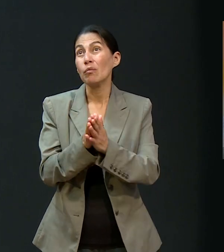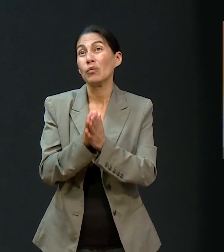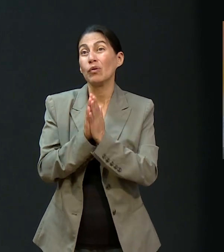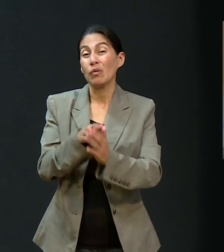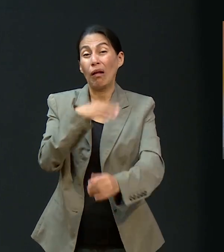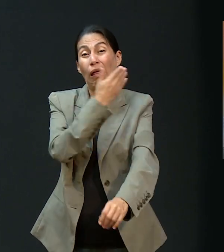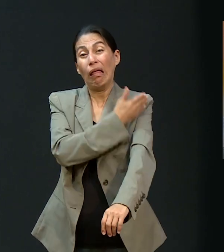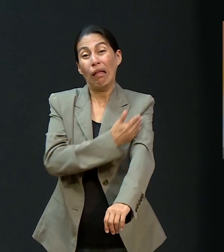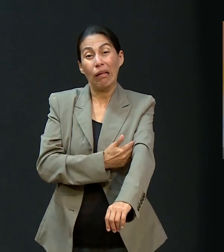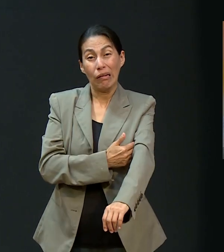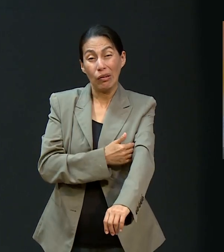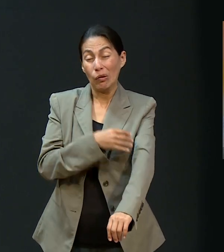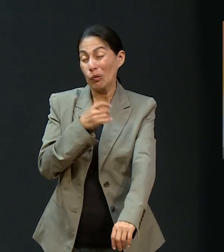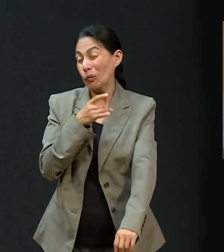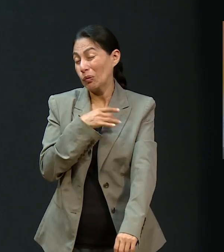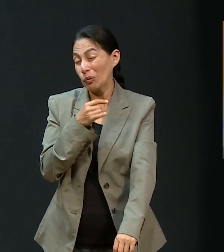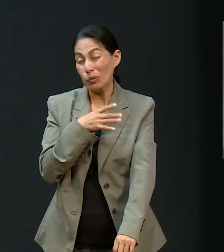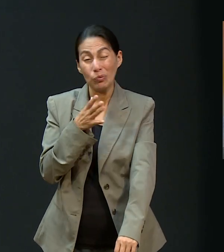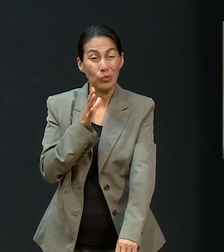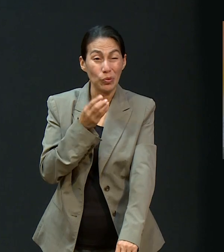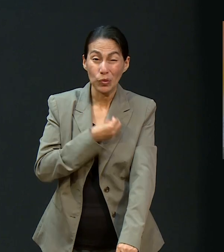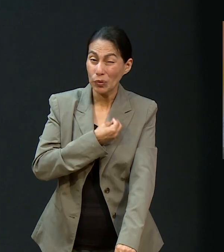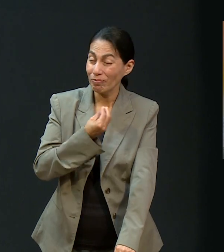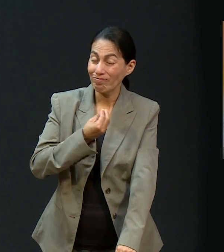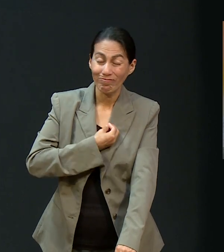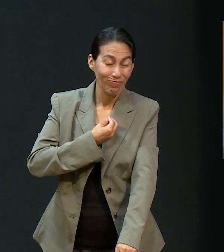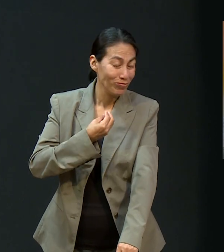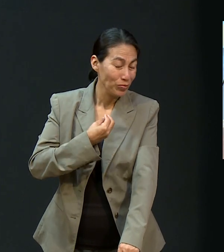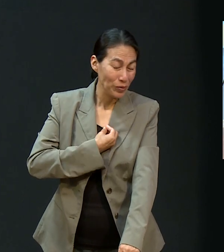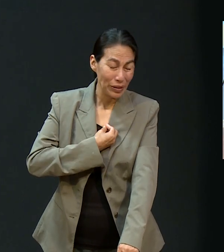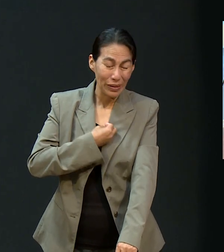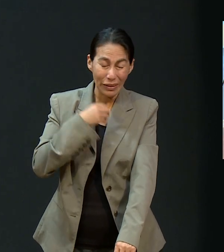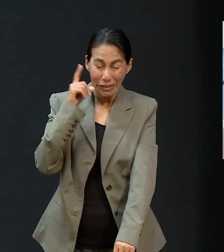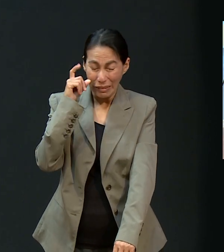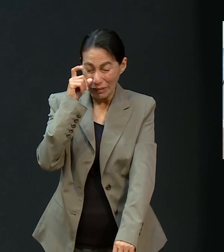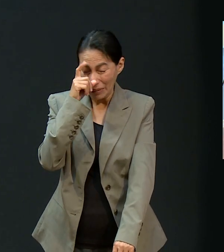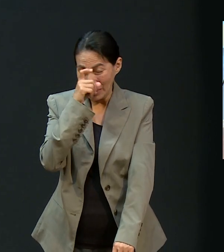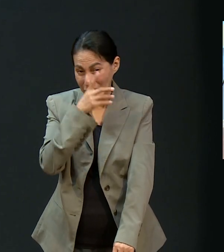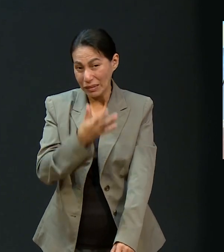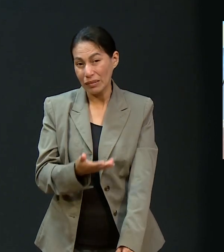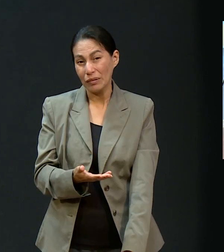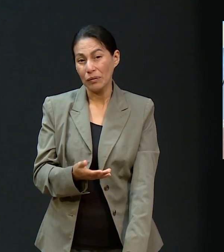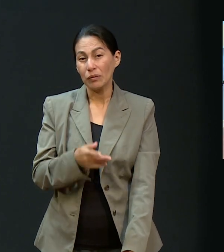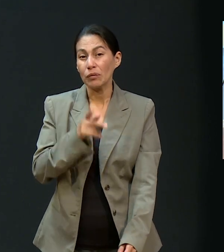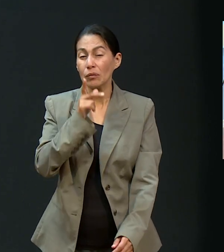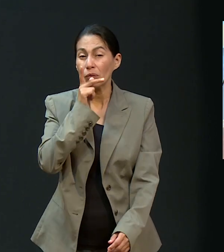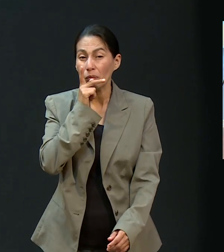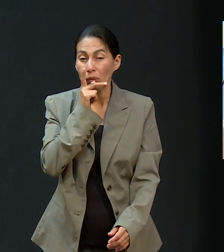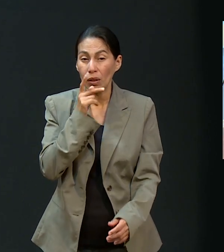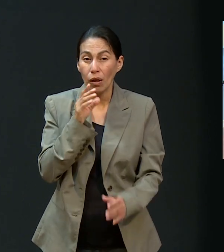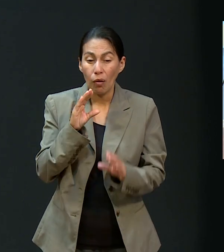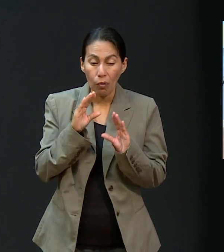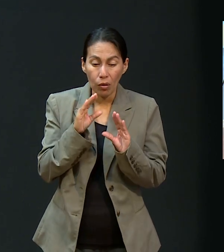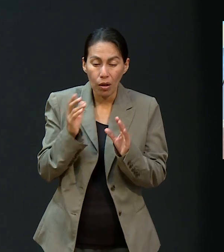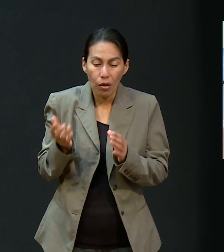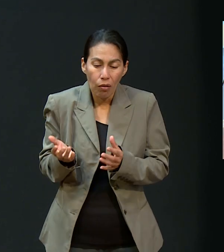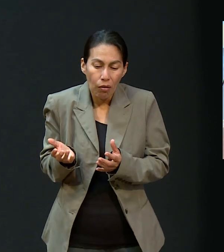córteme el brazo, porque yo ya no aguanto tanto dolor. O sea, no la podían parar. Mi papá con mucho